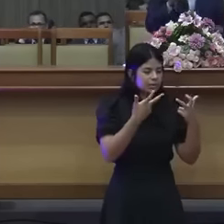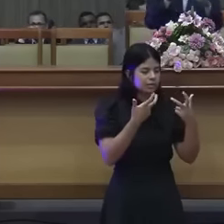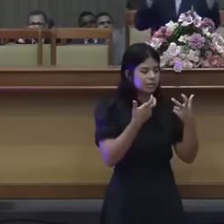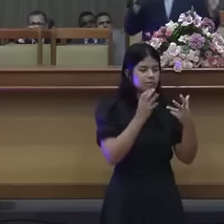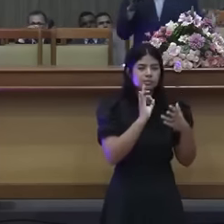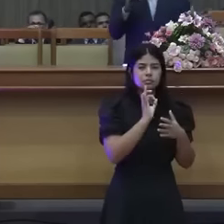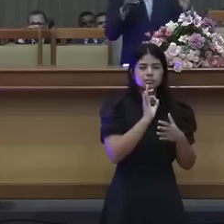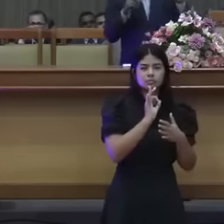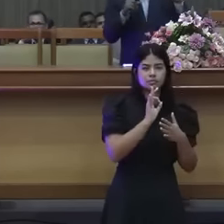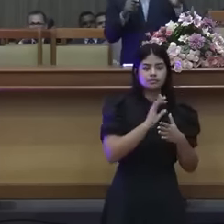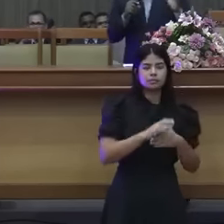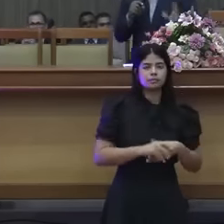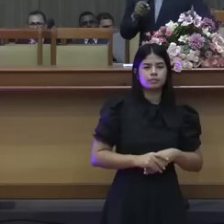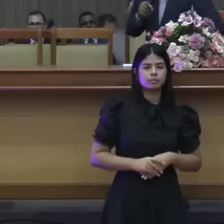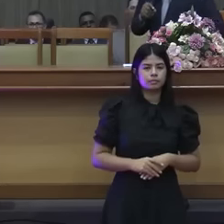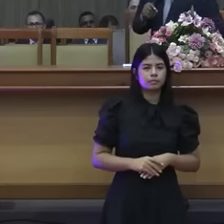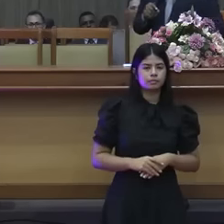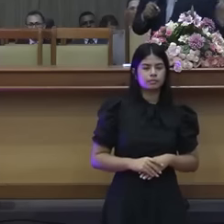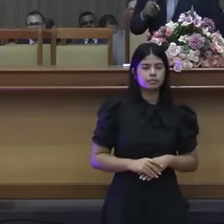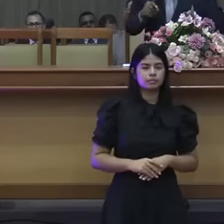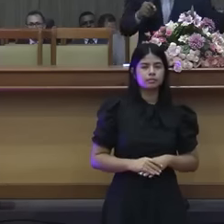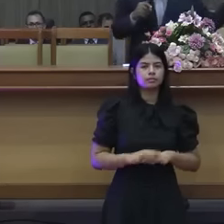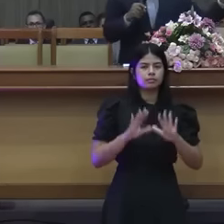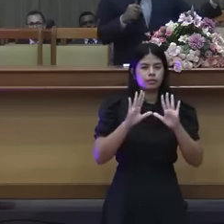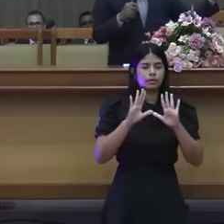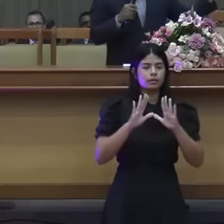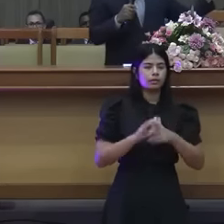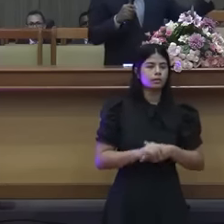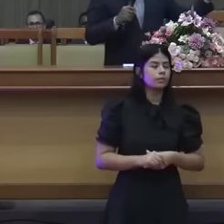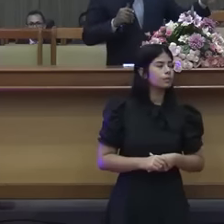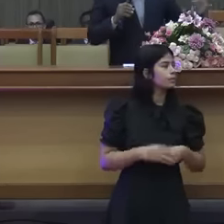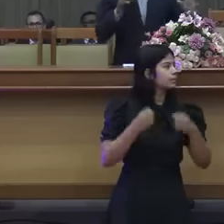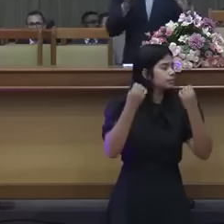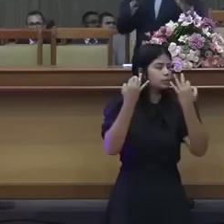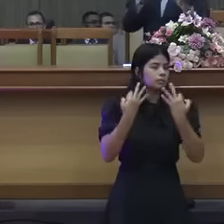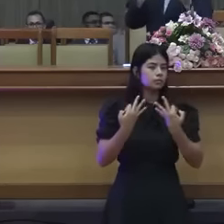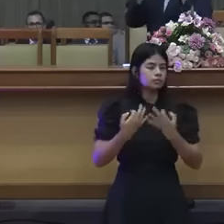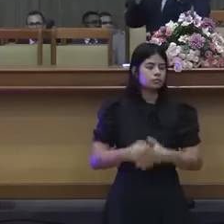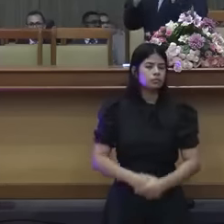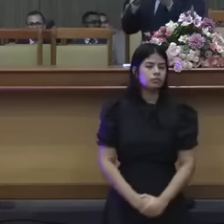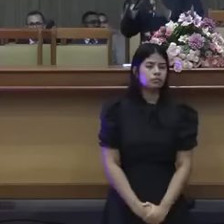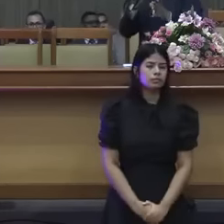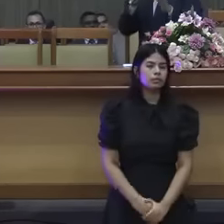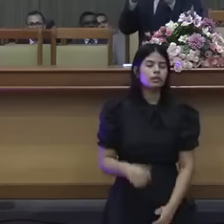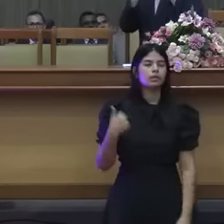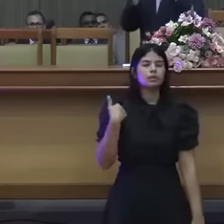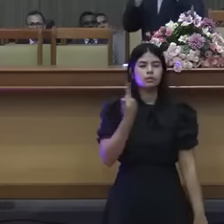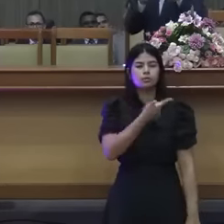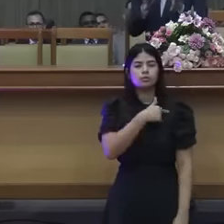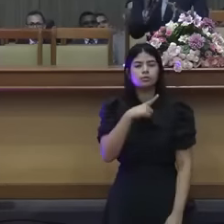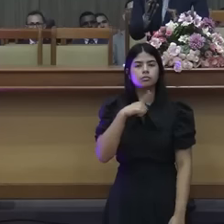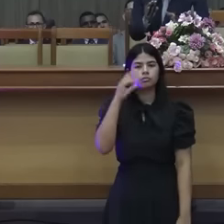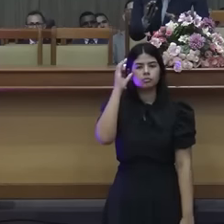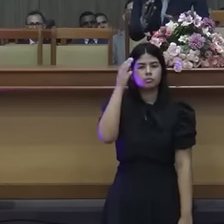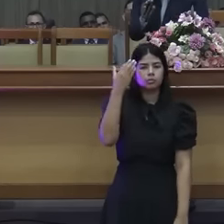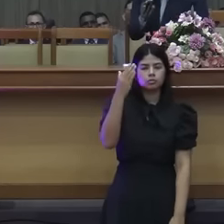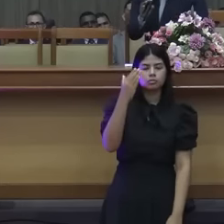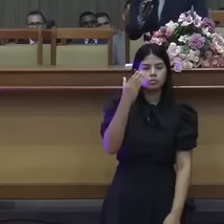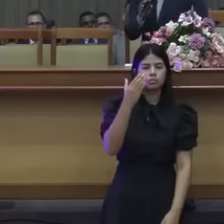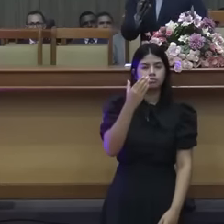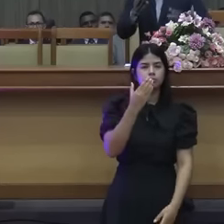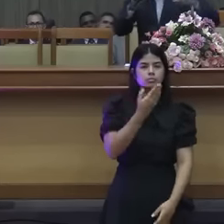E aí vem agora, vamos lá, só para vocês ter uma ideia. Volta lá, Jorge. Aí nós temos tradições, digam comigo, tradições.